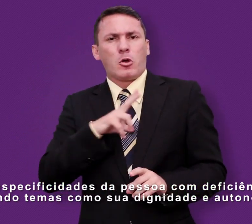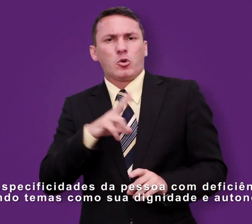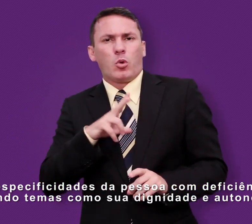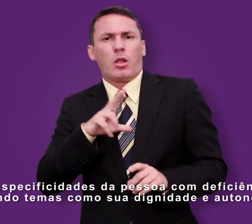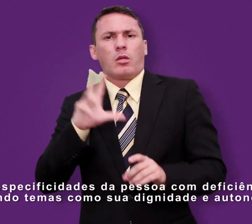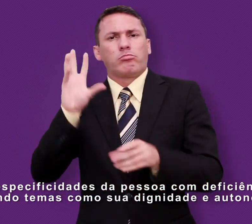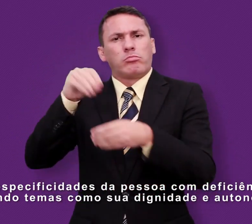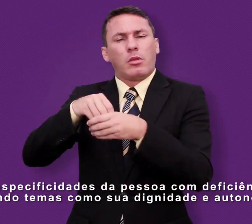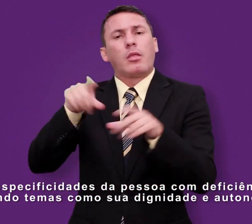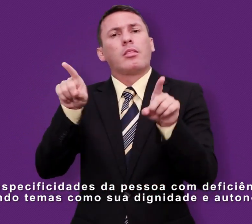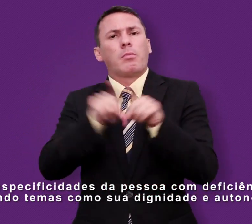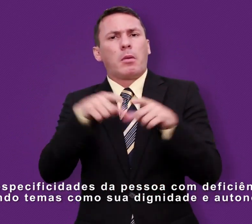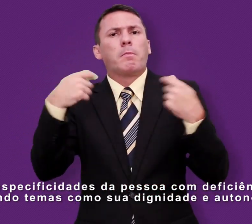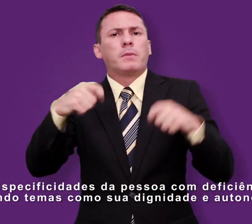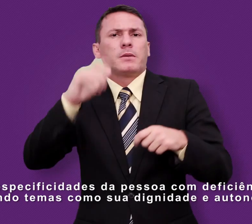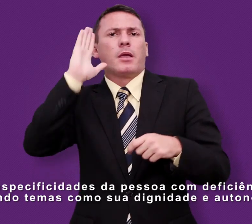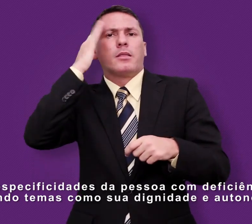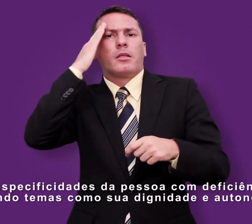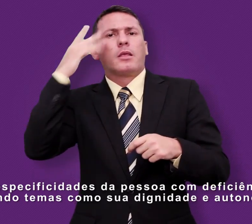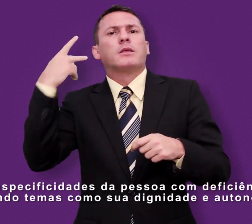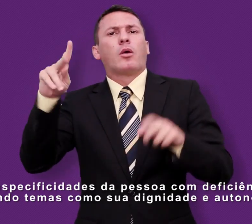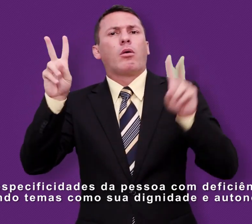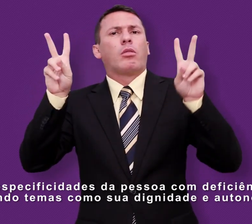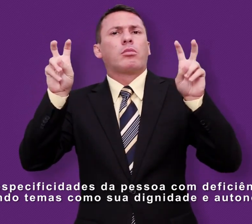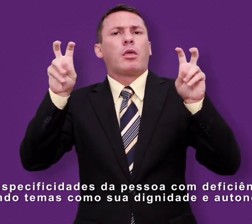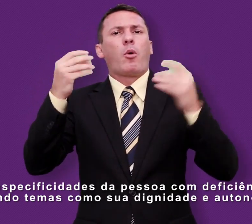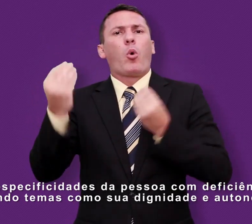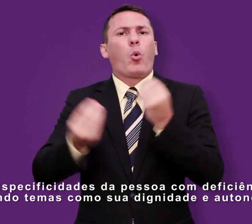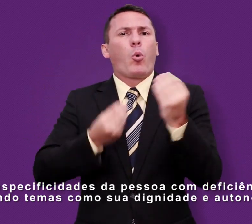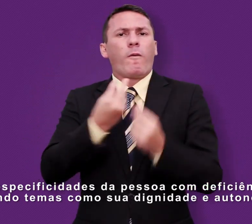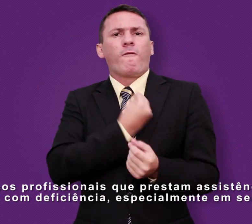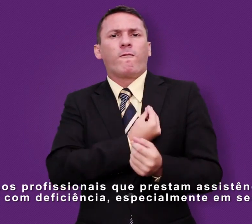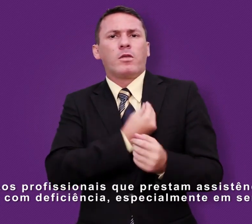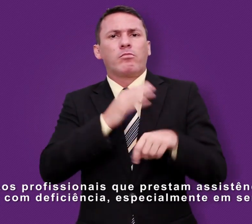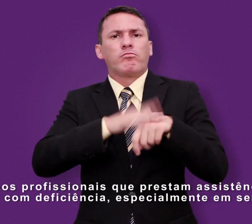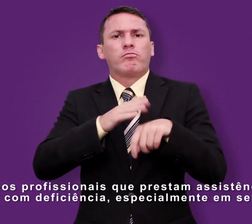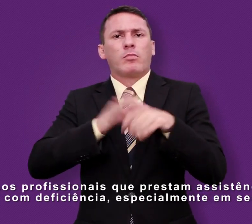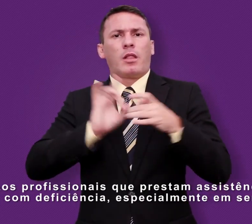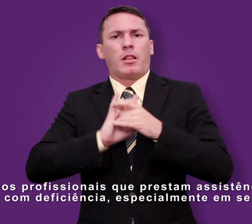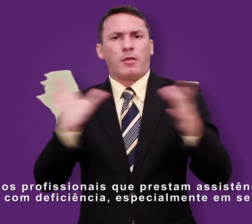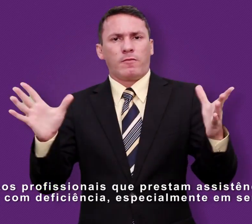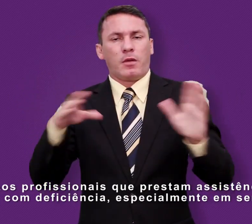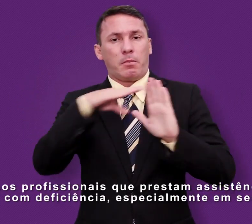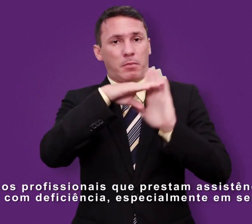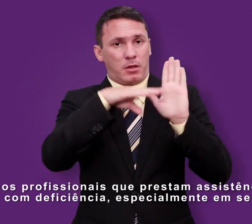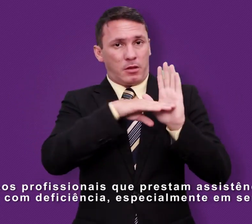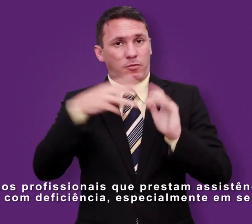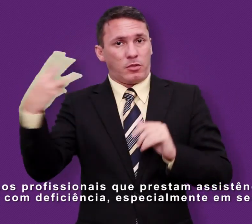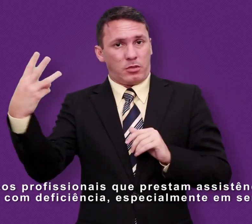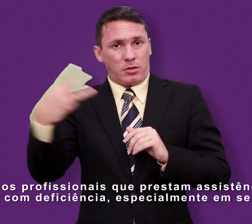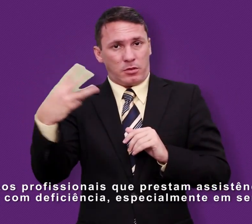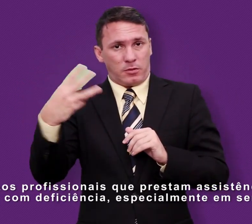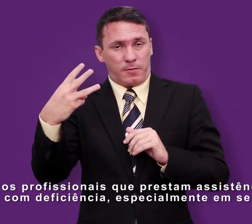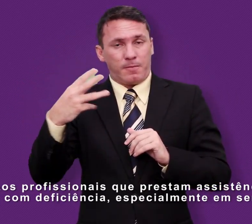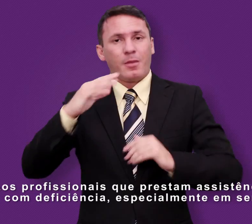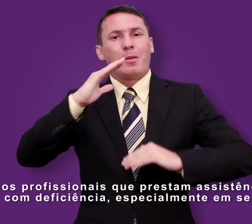incluindo temas como sua dignidade e autonomia. Parágrafo 3º. Aos profissionais que prestam